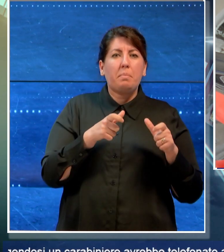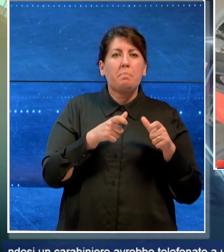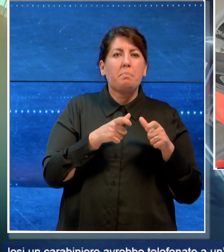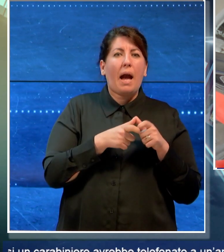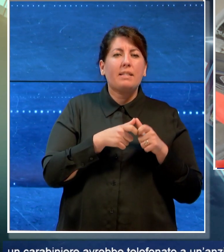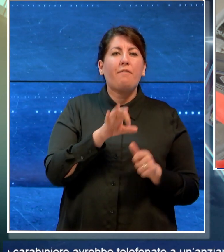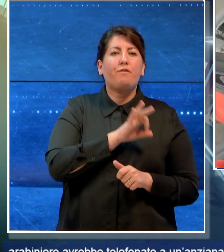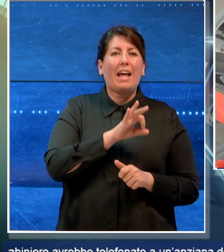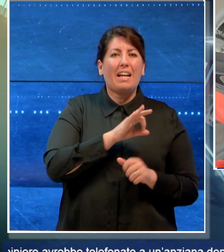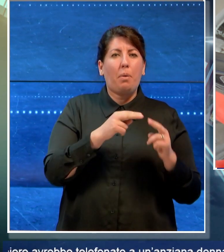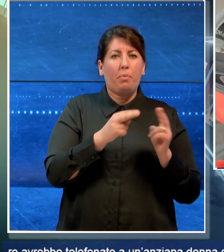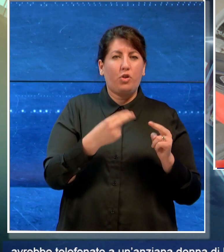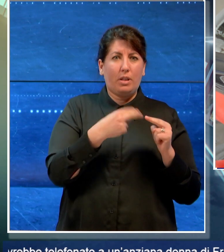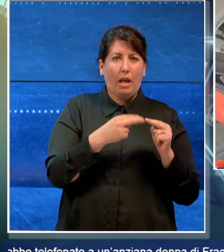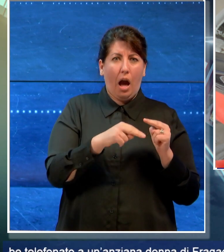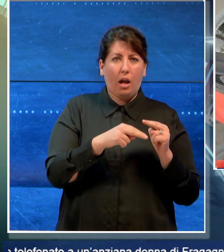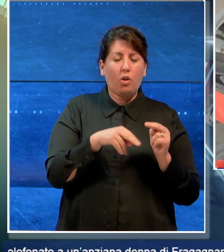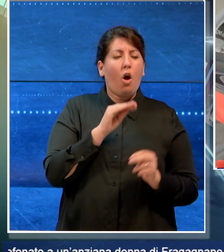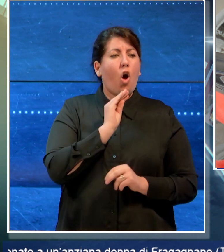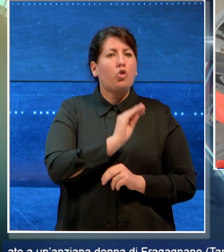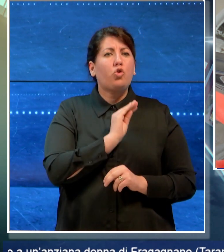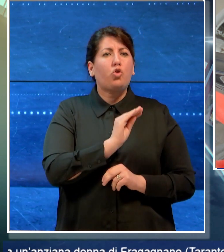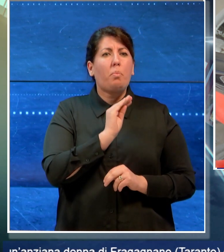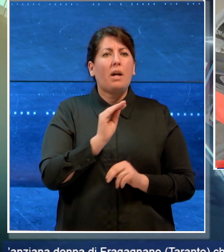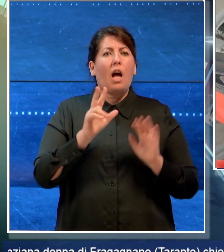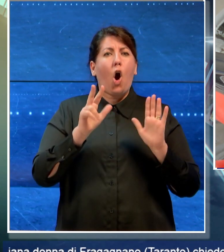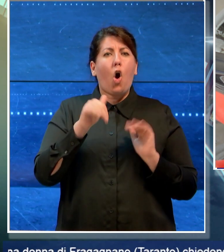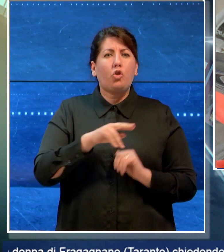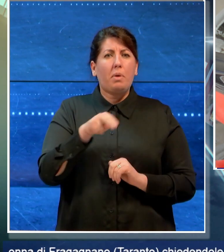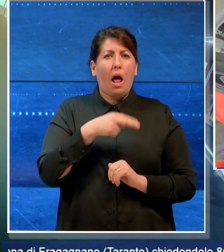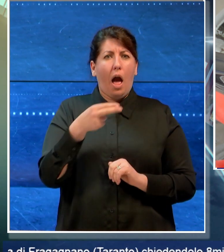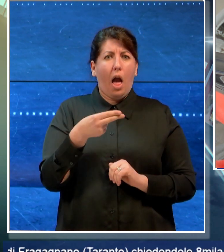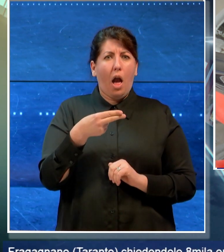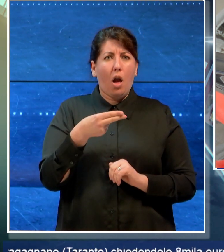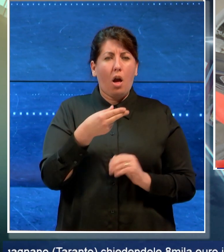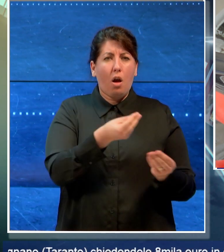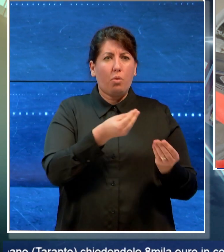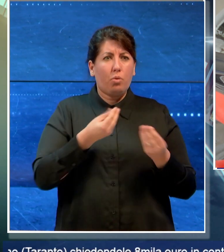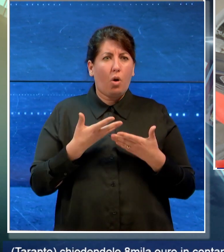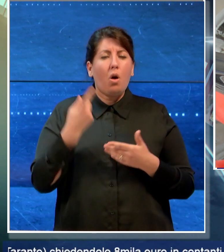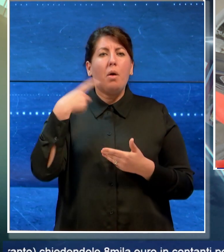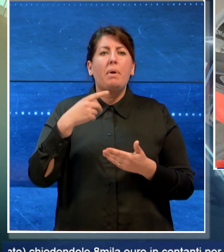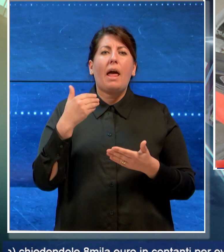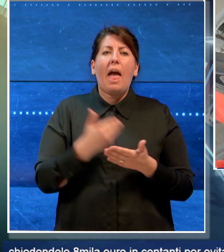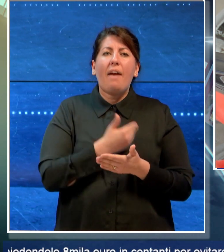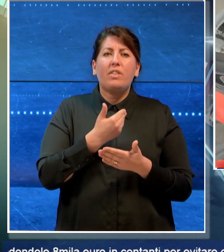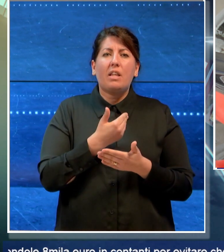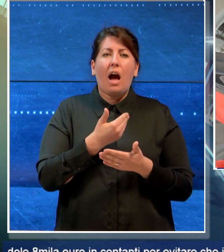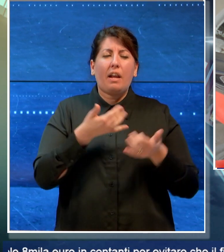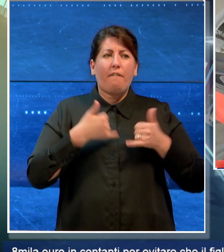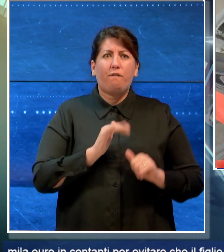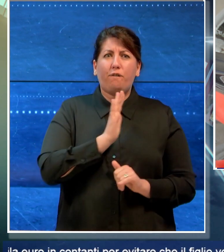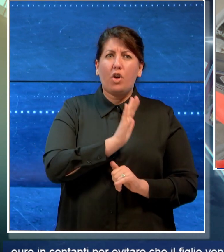Taranto chiedendole 8 mila euro in contanti per evitare che il figlio venisse